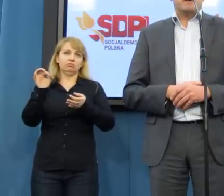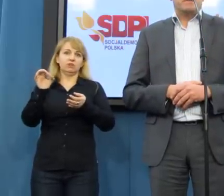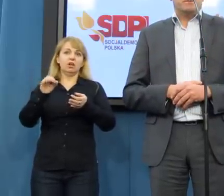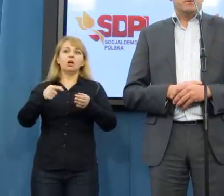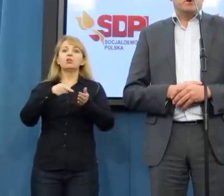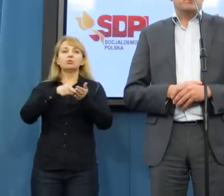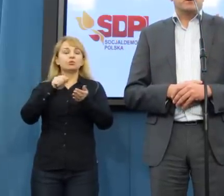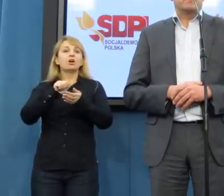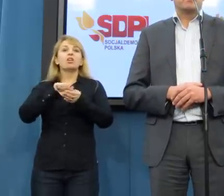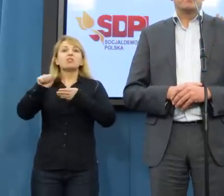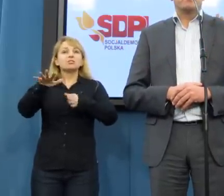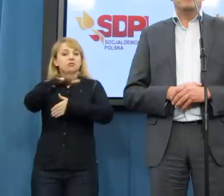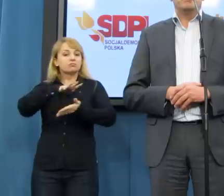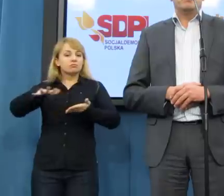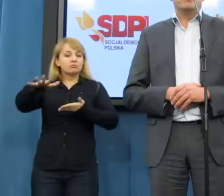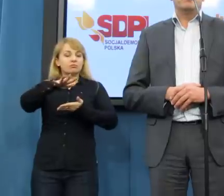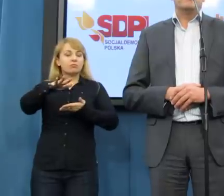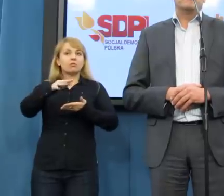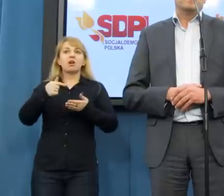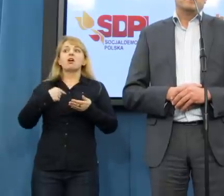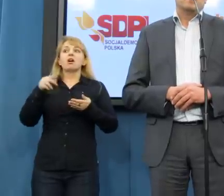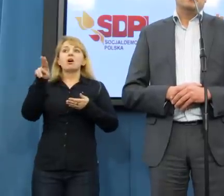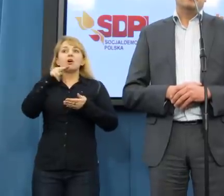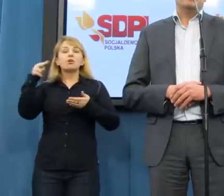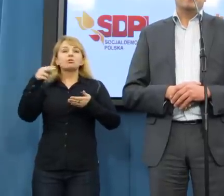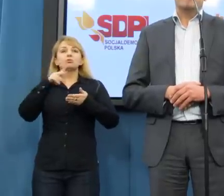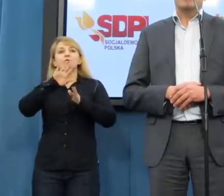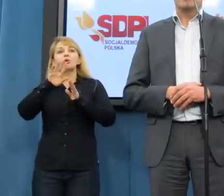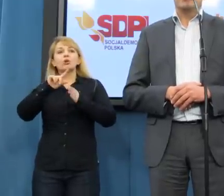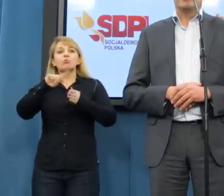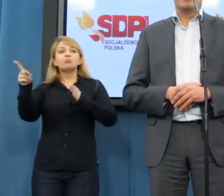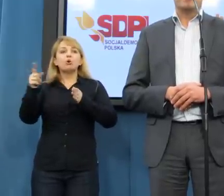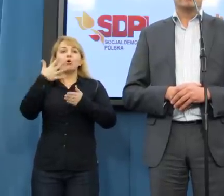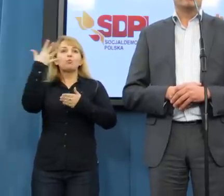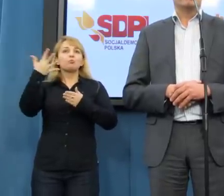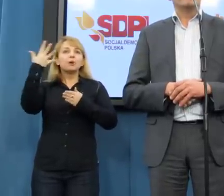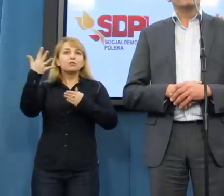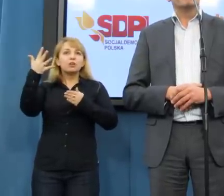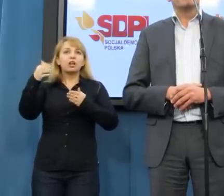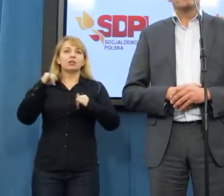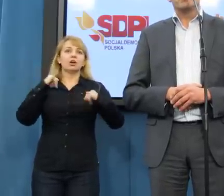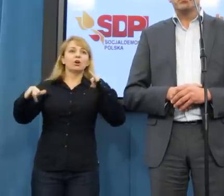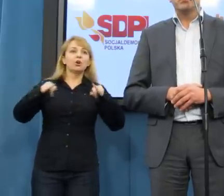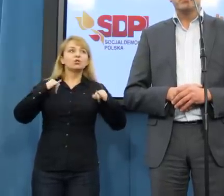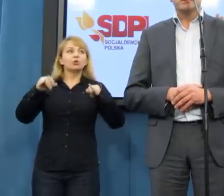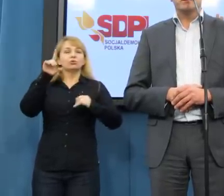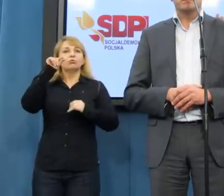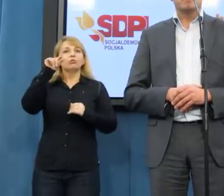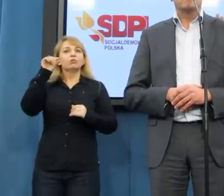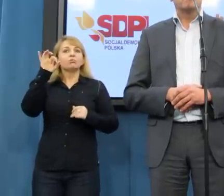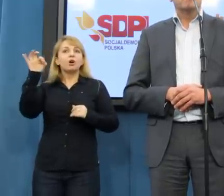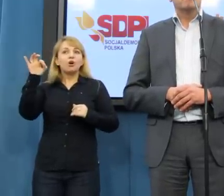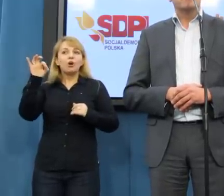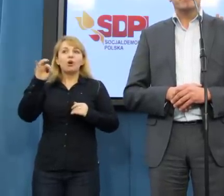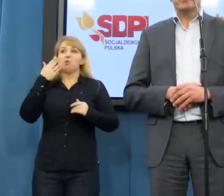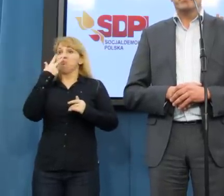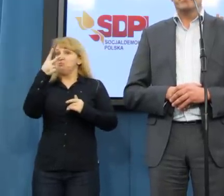jest obszar, w którym po pięciu latach rządów Platforma Obywatelska proponuje